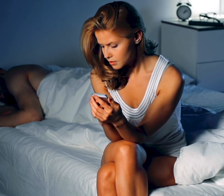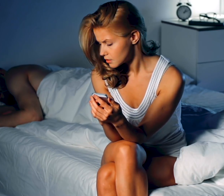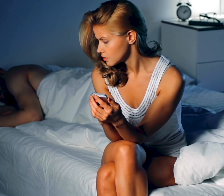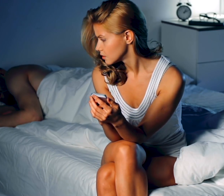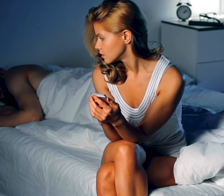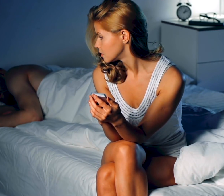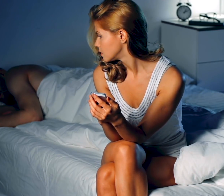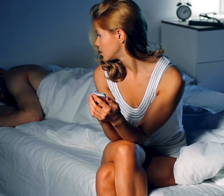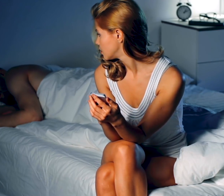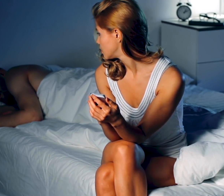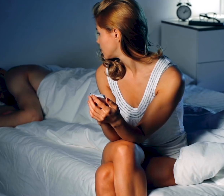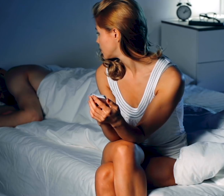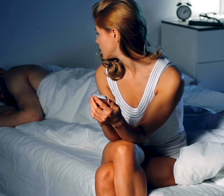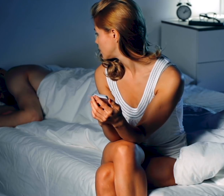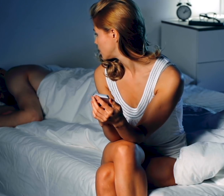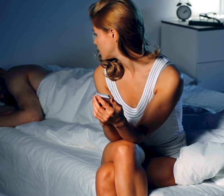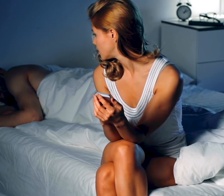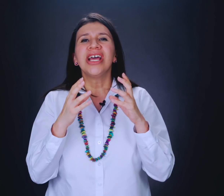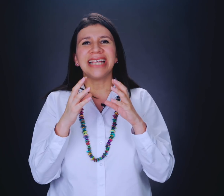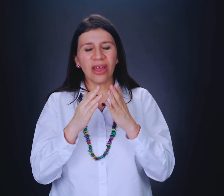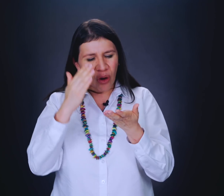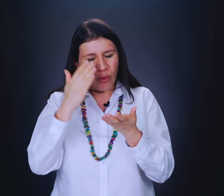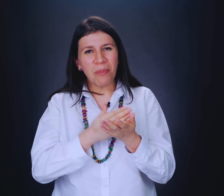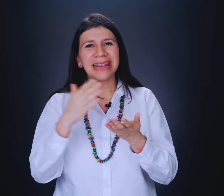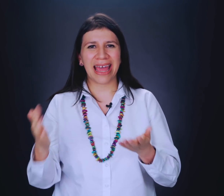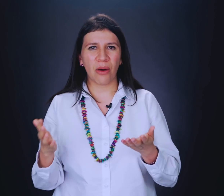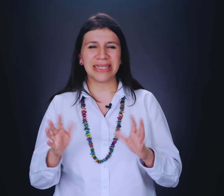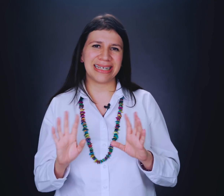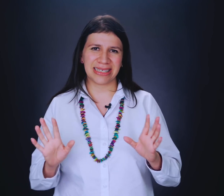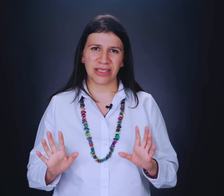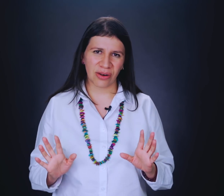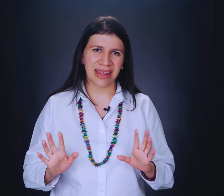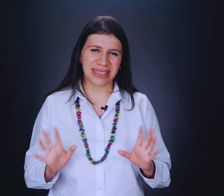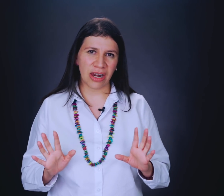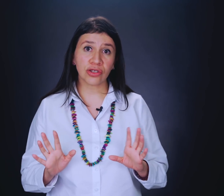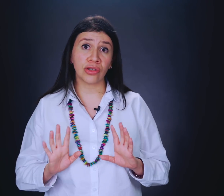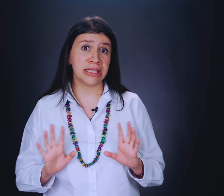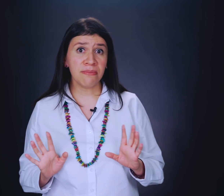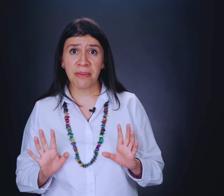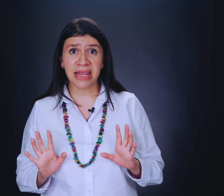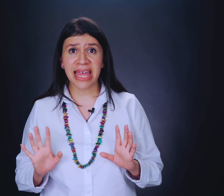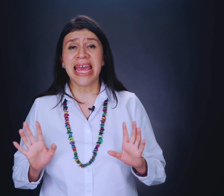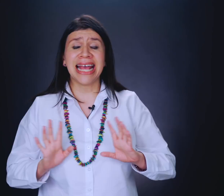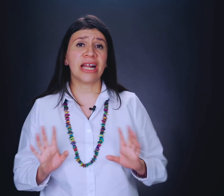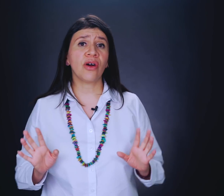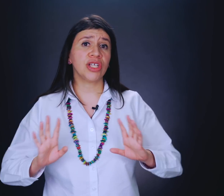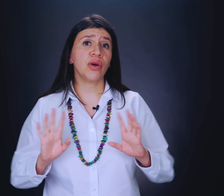muy celosa. También hay que verlo y hay que ligarlo si hay como un parteaguas en esta historia de celos o si simplemente es algo que yo he